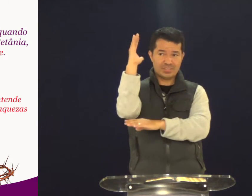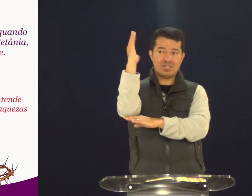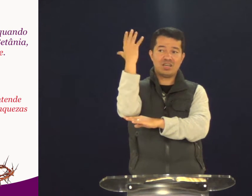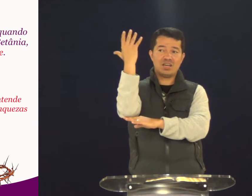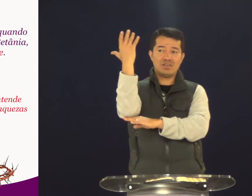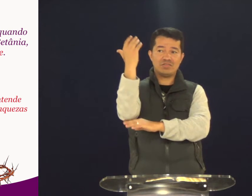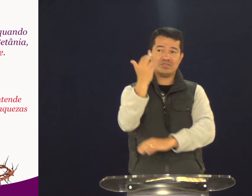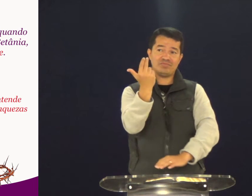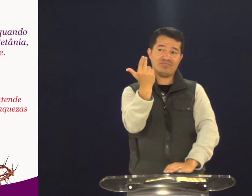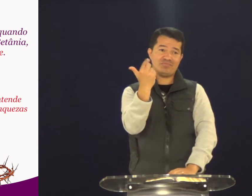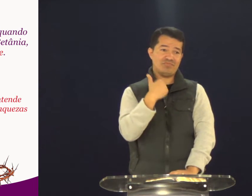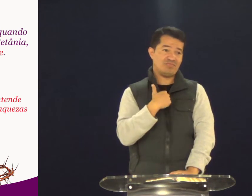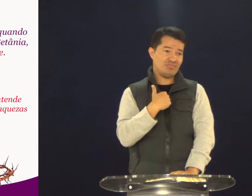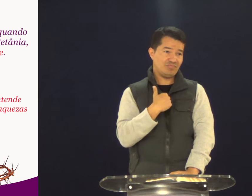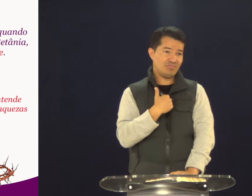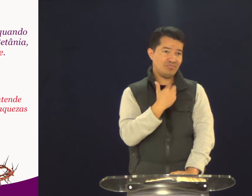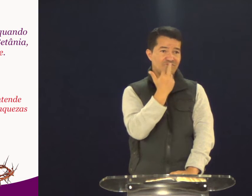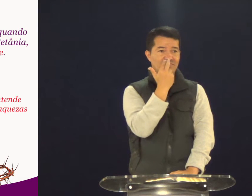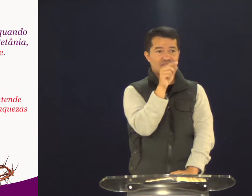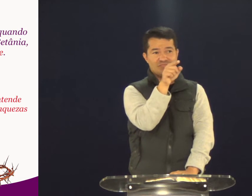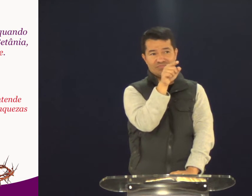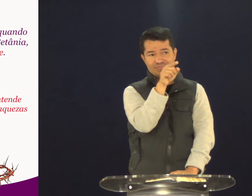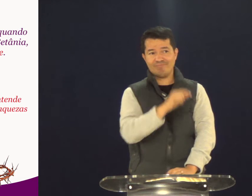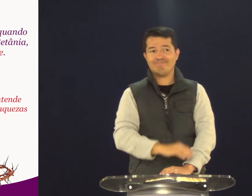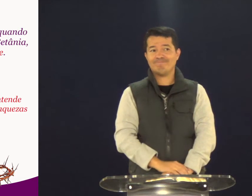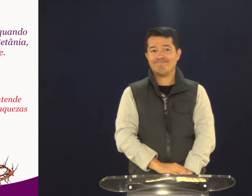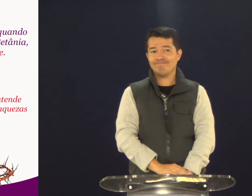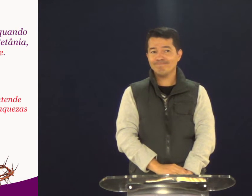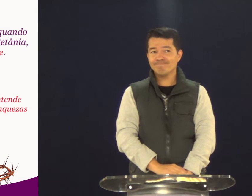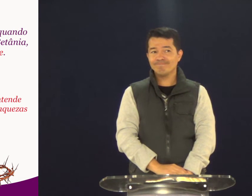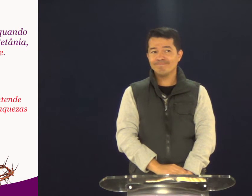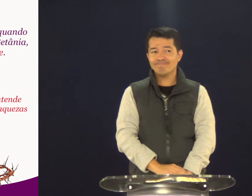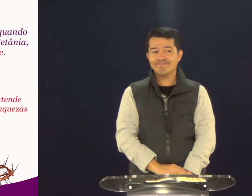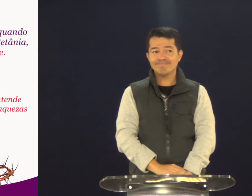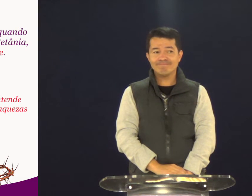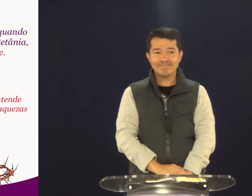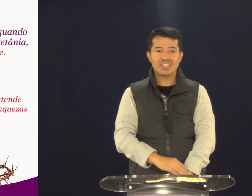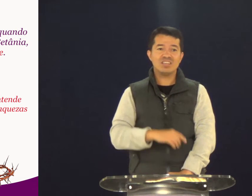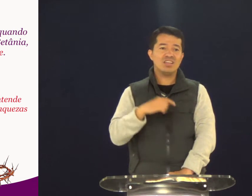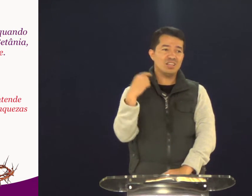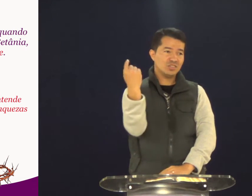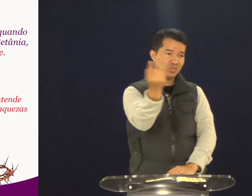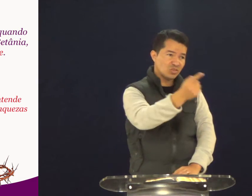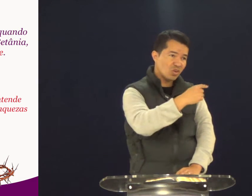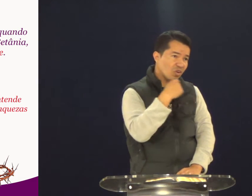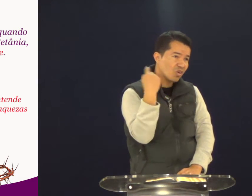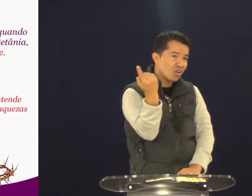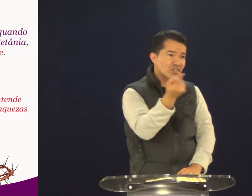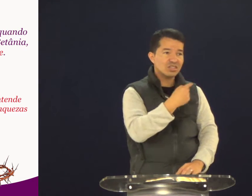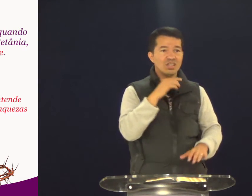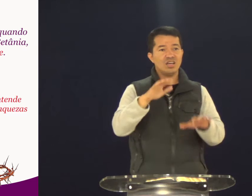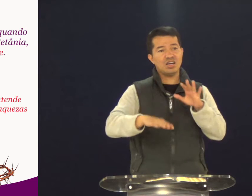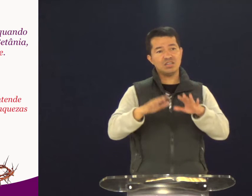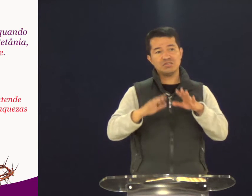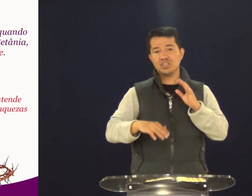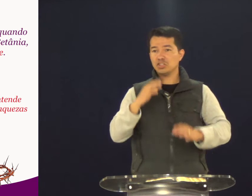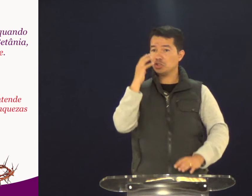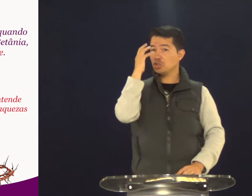Mas e qual a comparação que essa história me dá? Essa árvore sou eu e você. Às